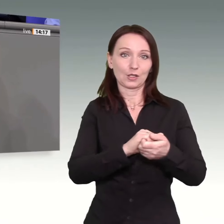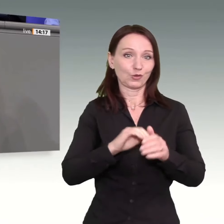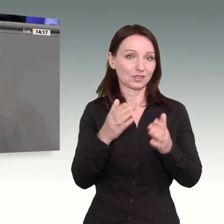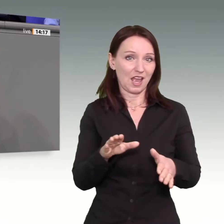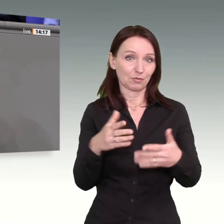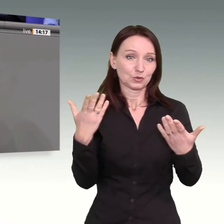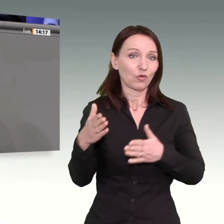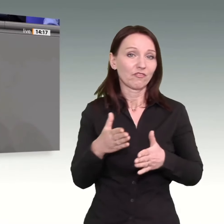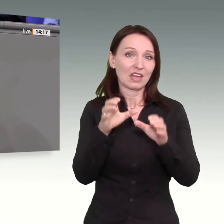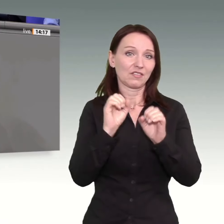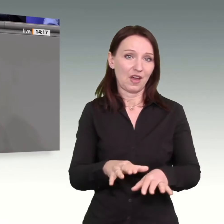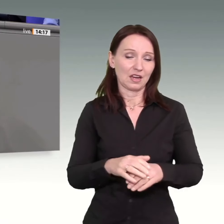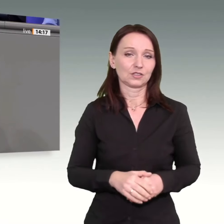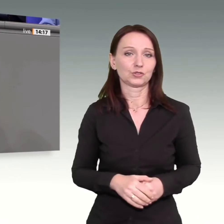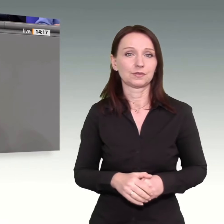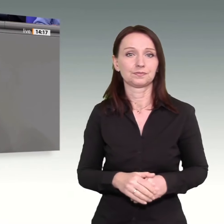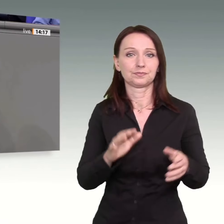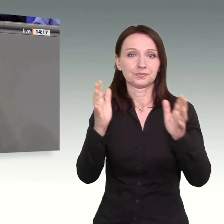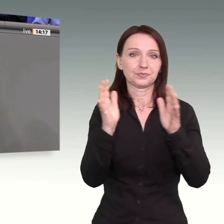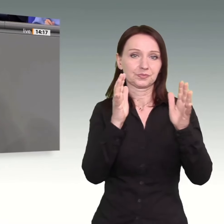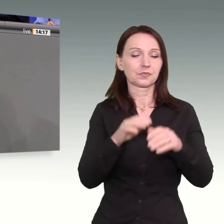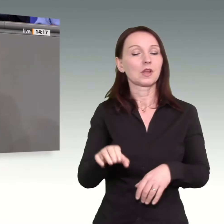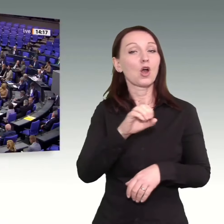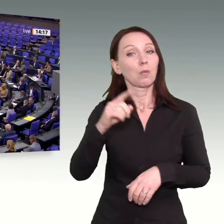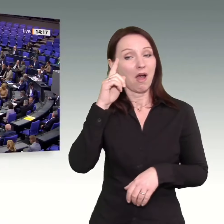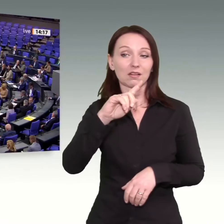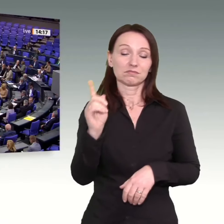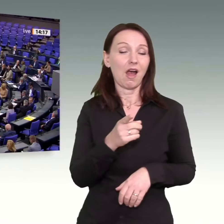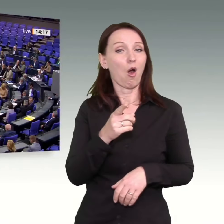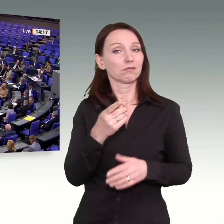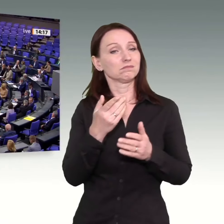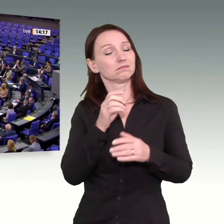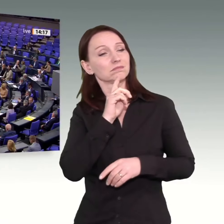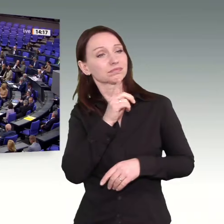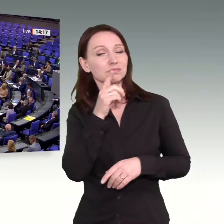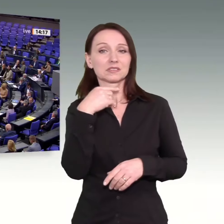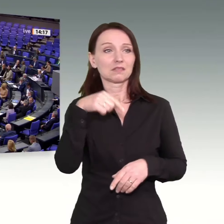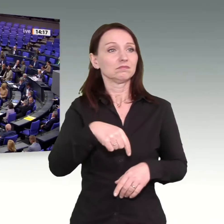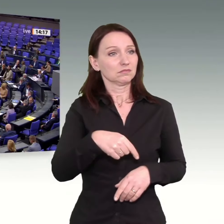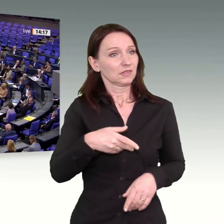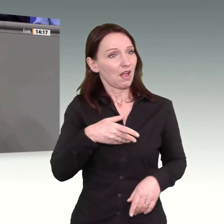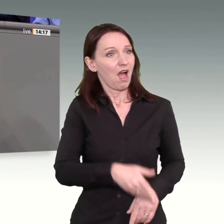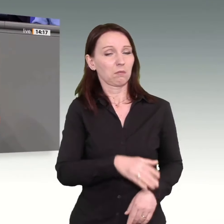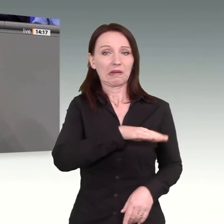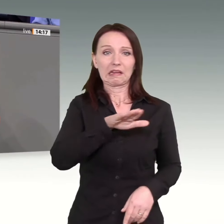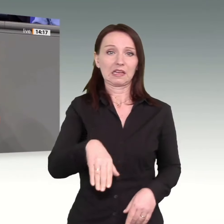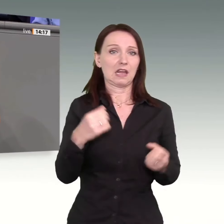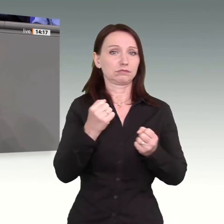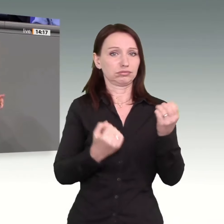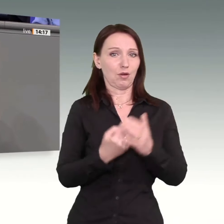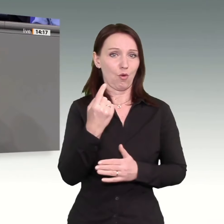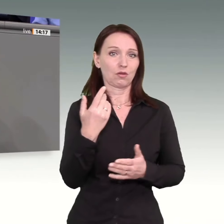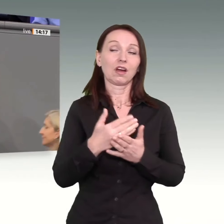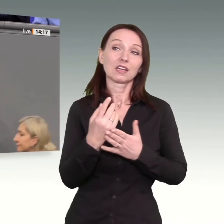Europarat beklagt auch die hohe Kinderarmut in unserem Land. Darum sagen wir weniger Geld für die Rüstung,